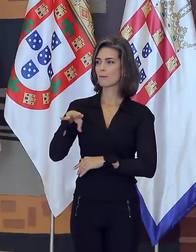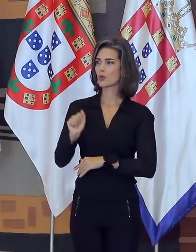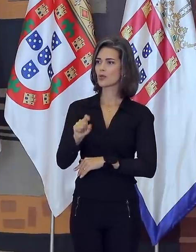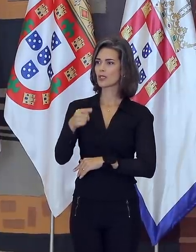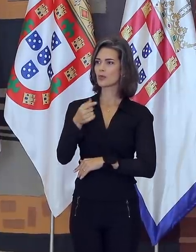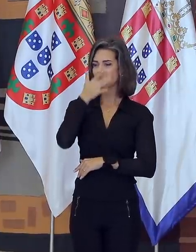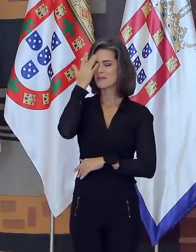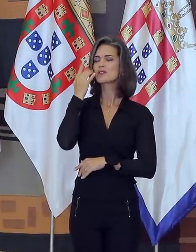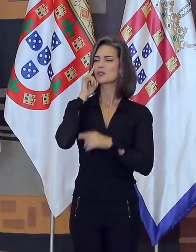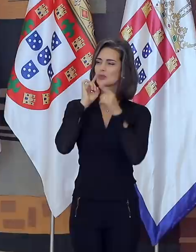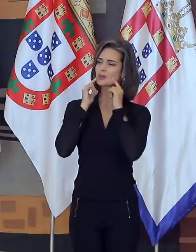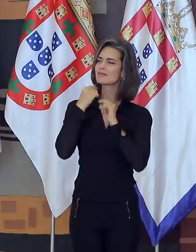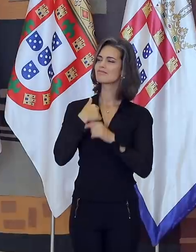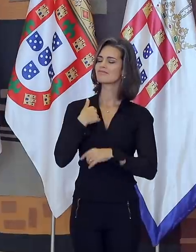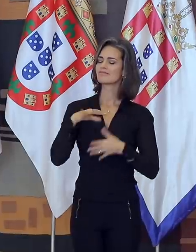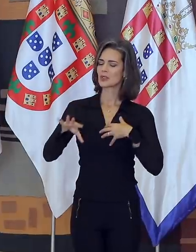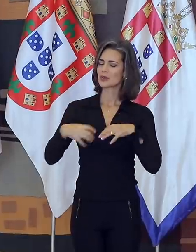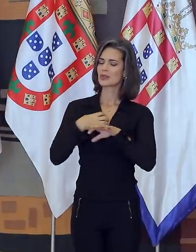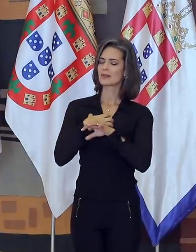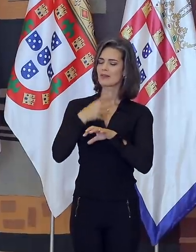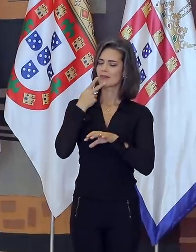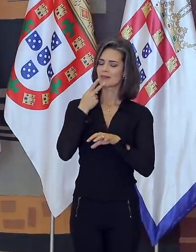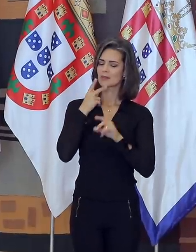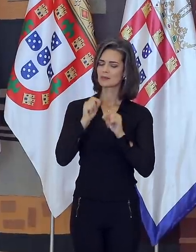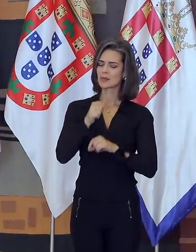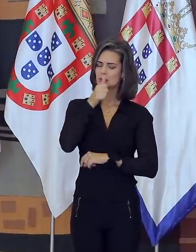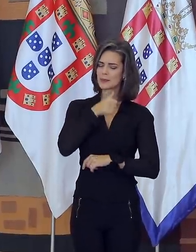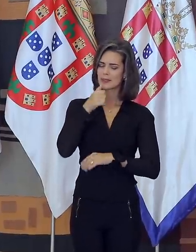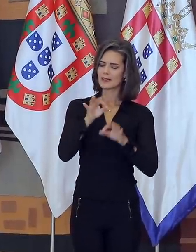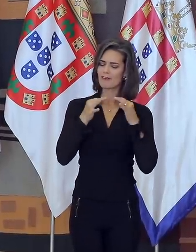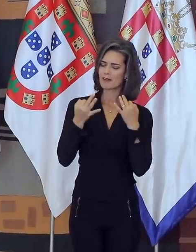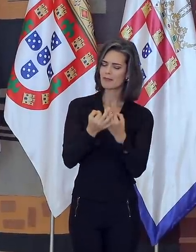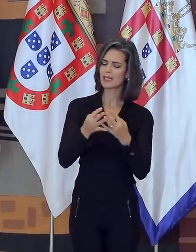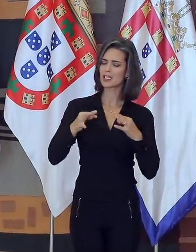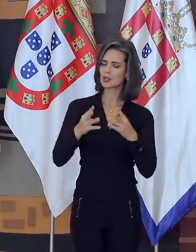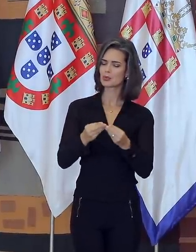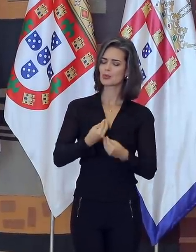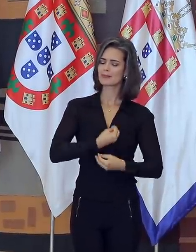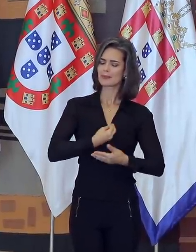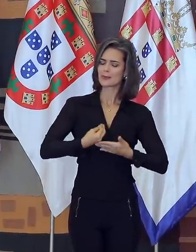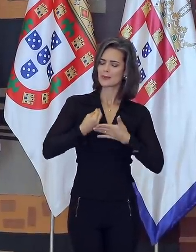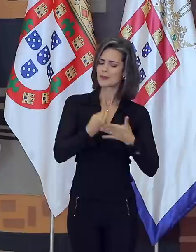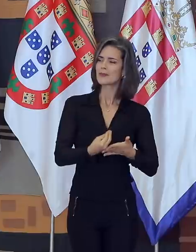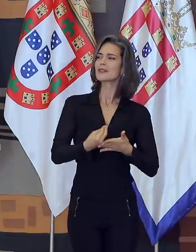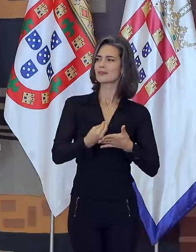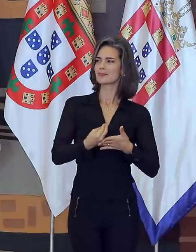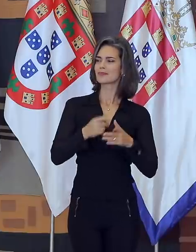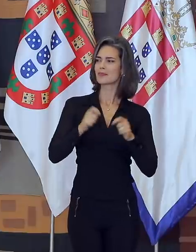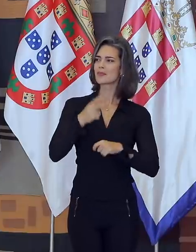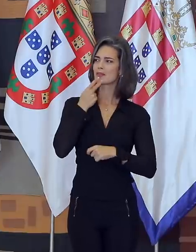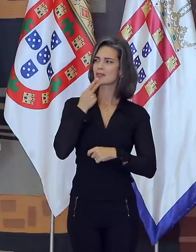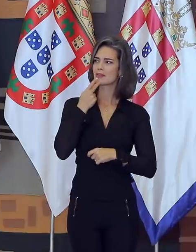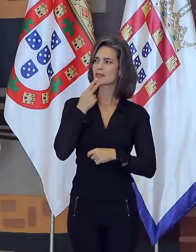confesso que, quando você falou do sacrifício da família e de tudo que a gente empenha, e posso dizer a